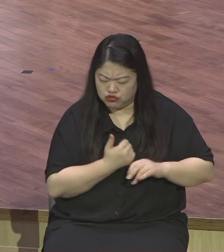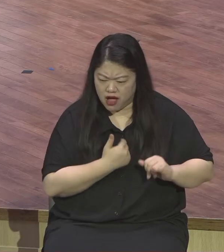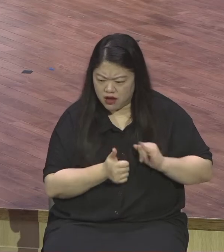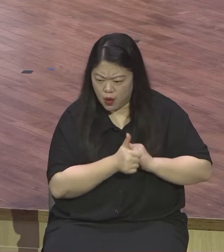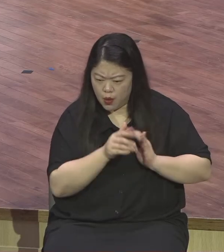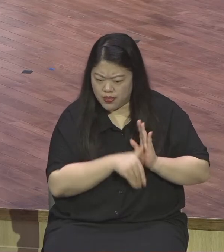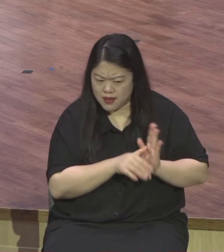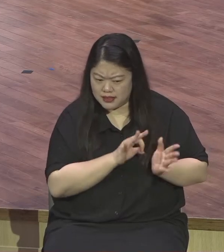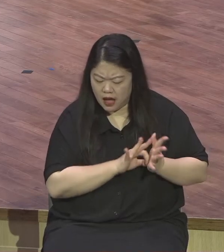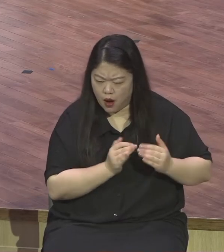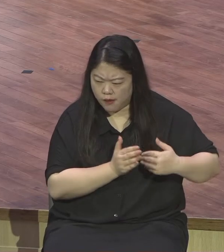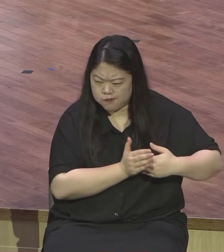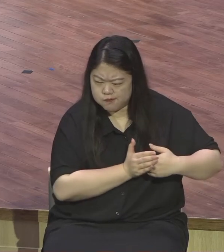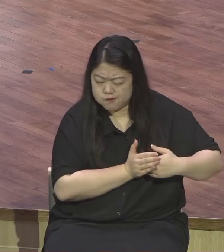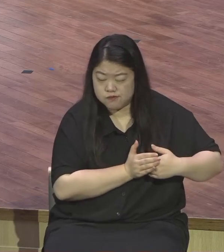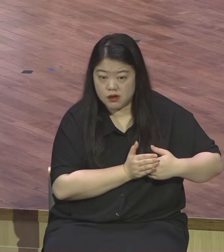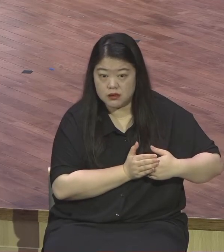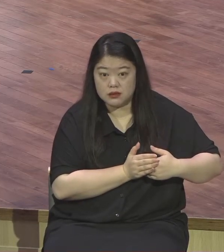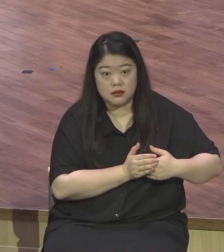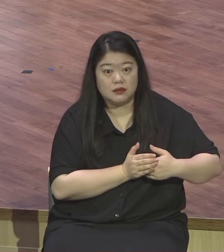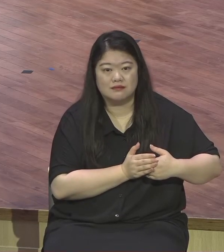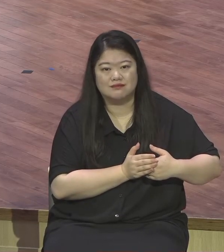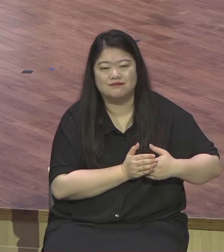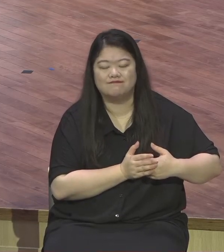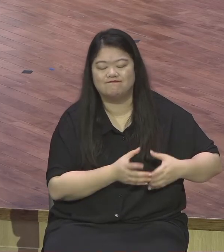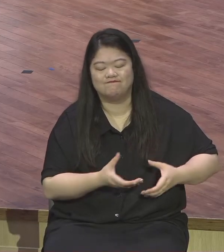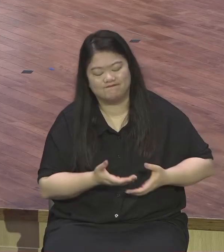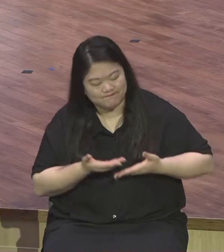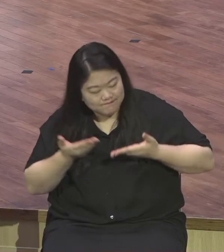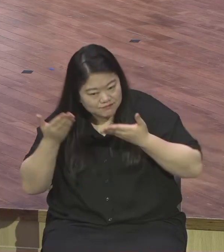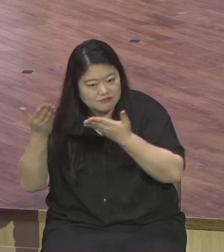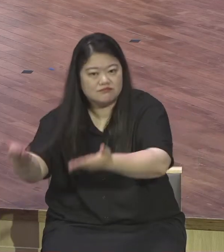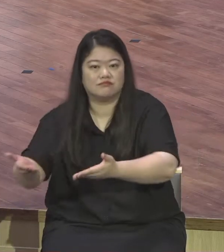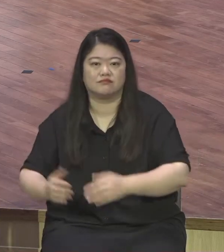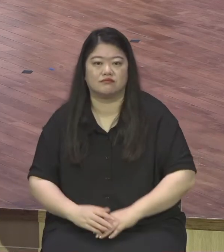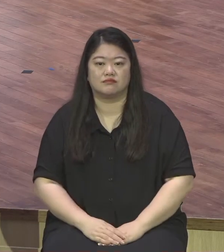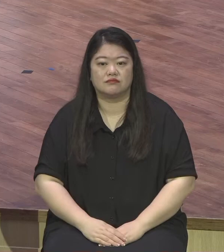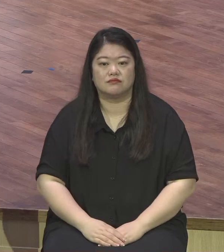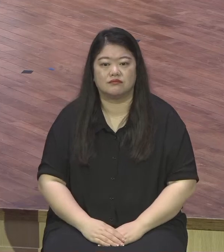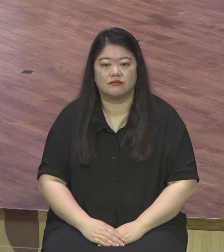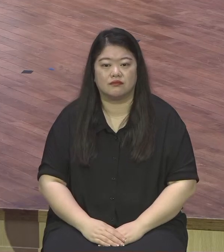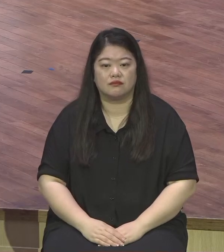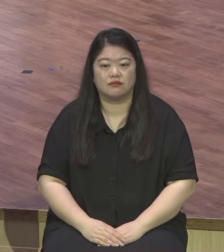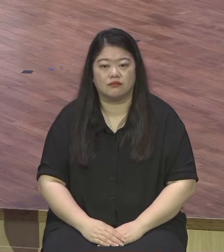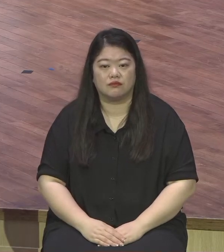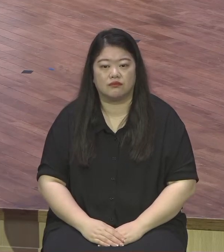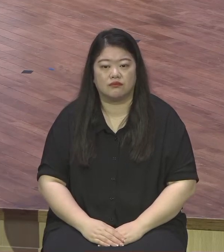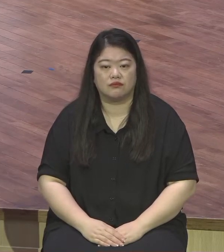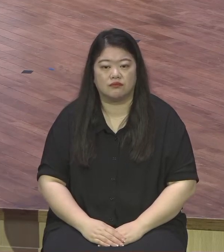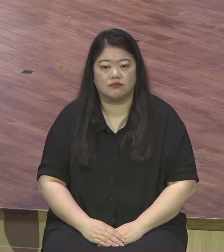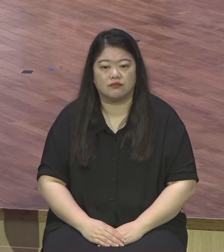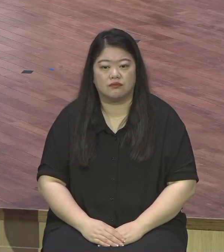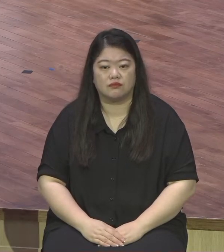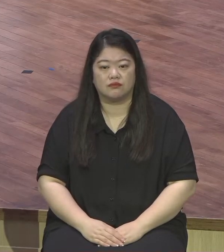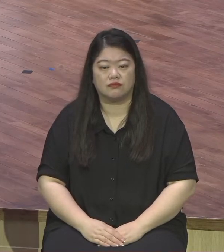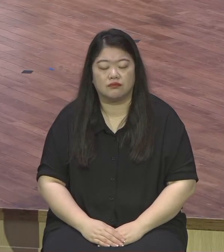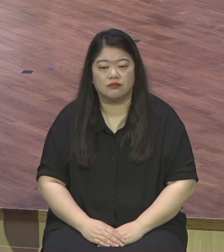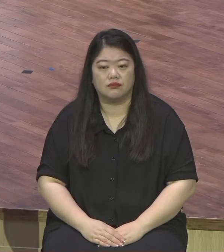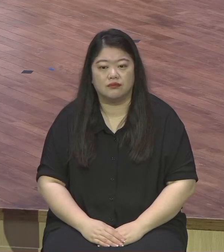요즘 말로 하면 계산해보면 요즘 건장한 장정이